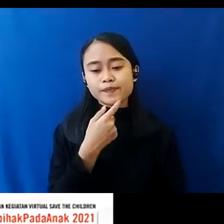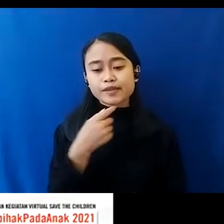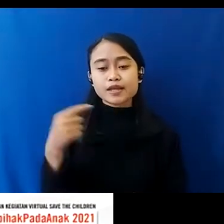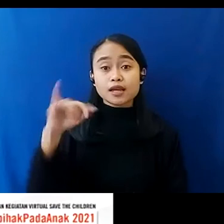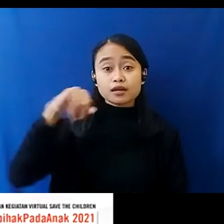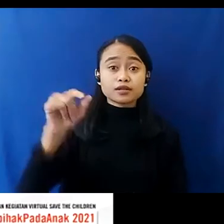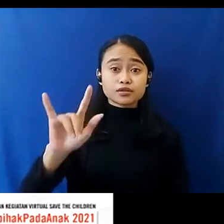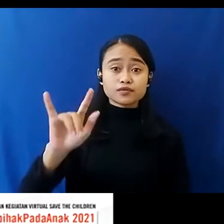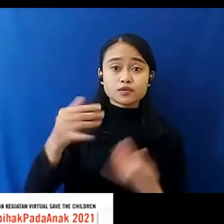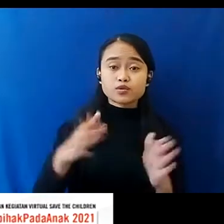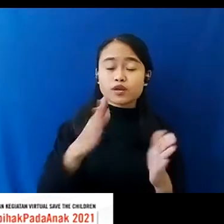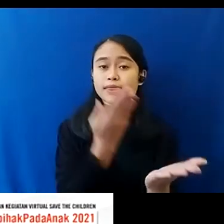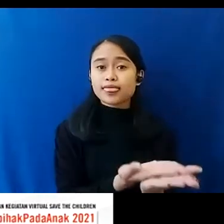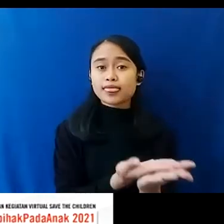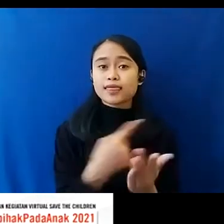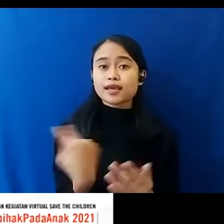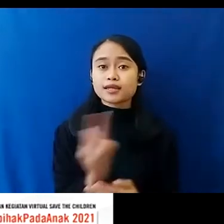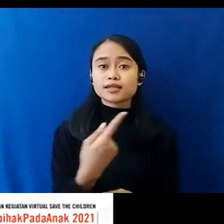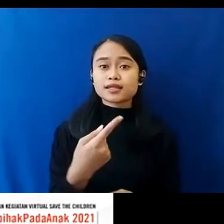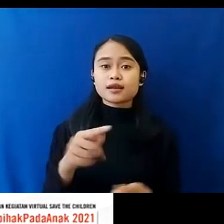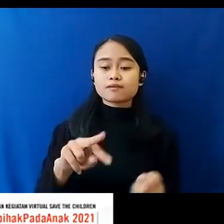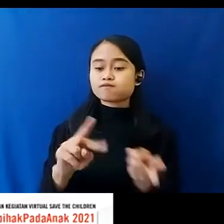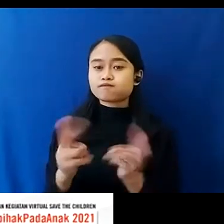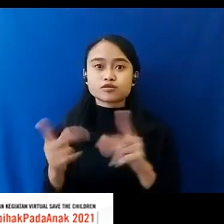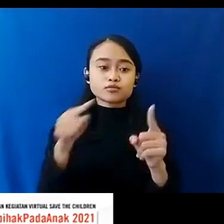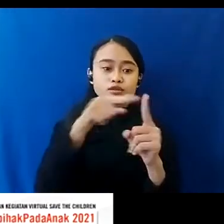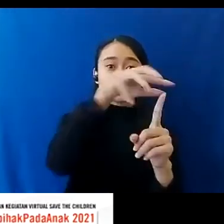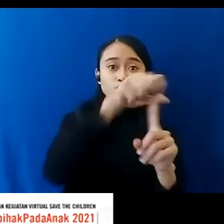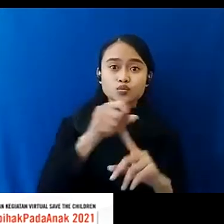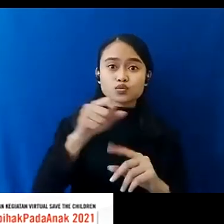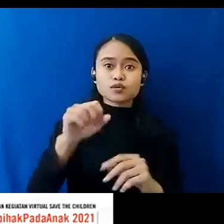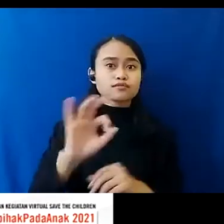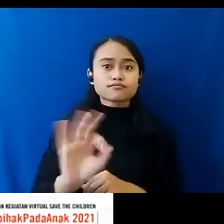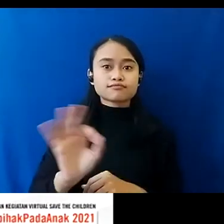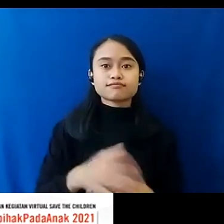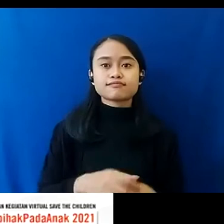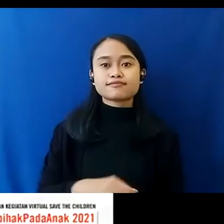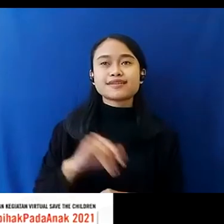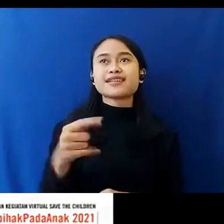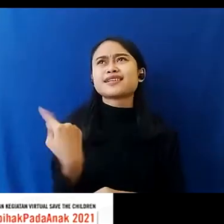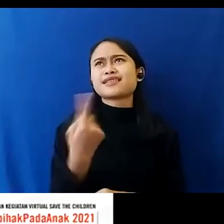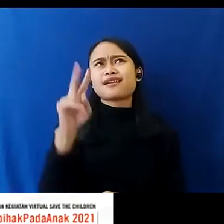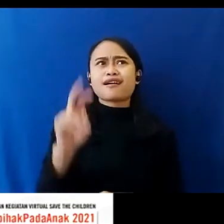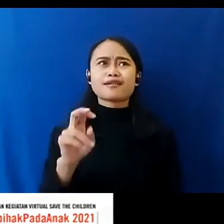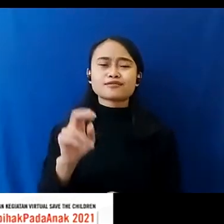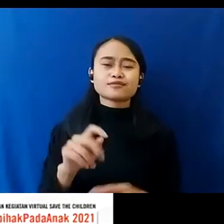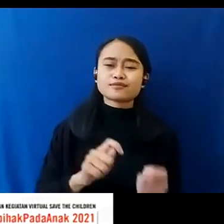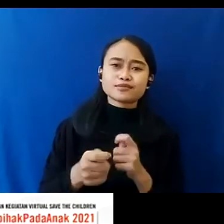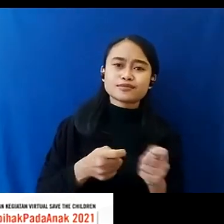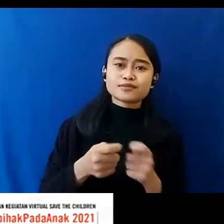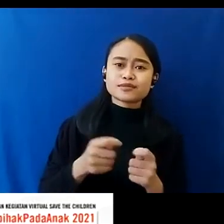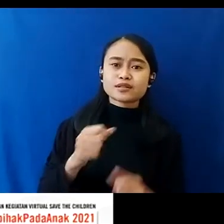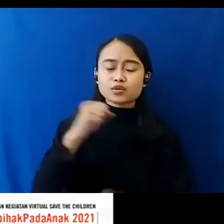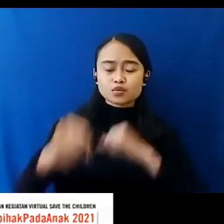Sudah Meminta Kita Untuk Tidak Merubah Target SDGs Jadi Yang Yang Perlu Kita Siasati Adalah Upaya Di Tengah In Between